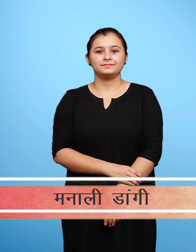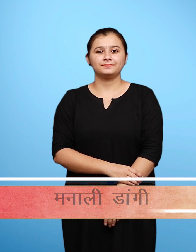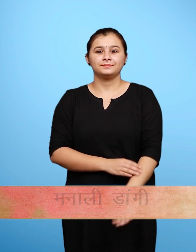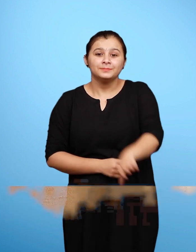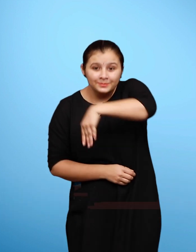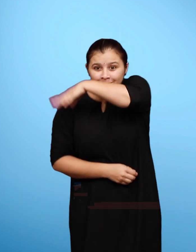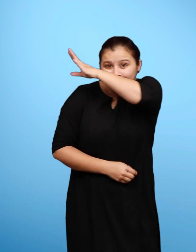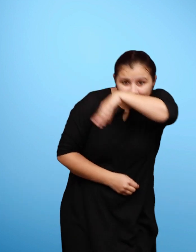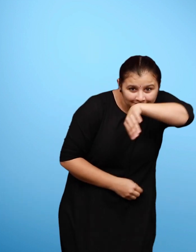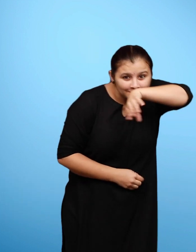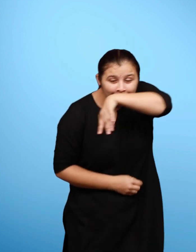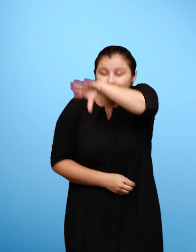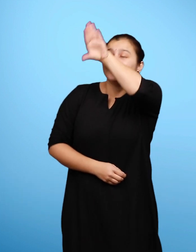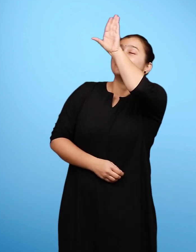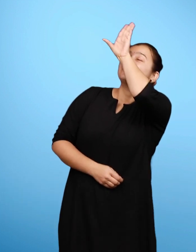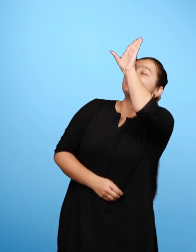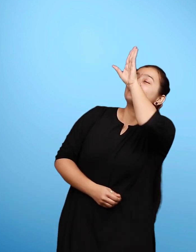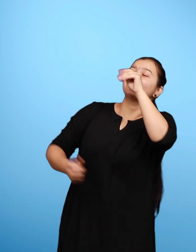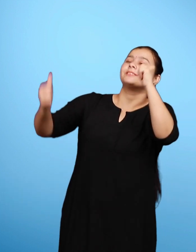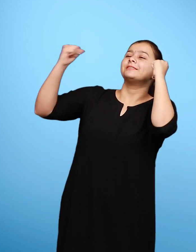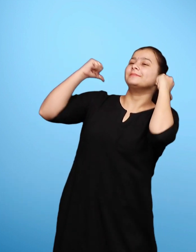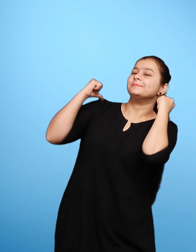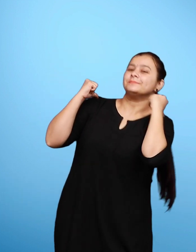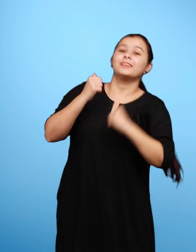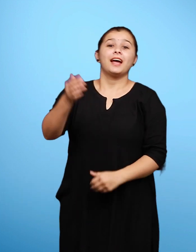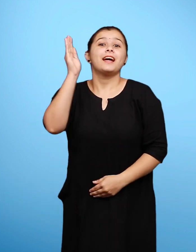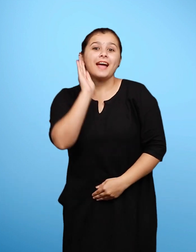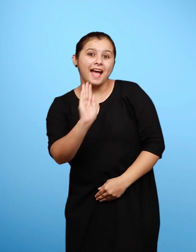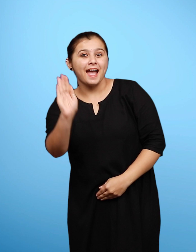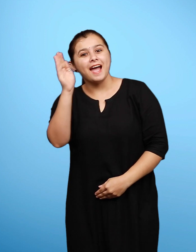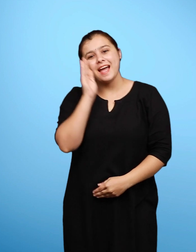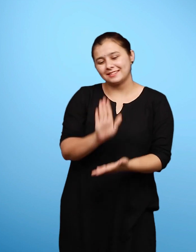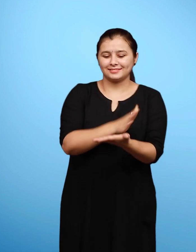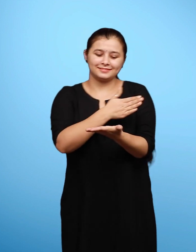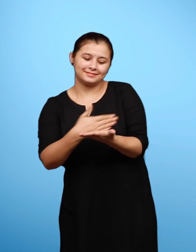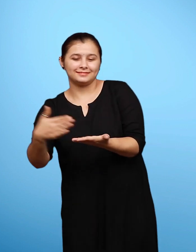सून्द उठाकर हाथी बैठा, पक्का गाना गाने